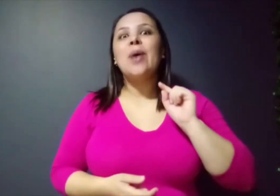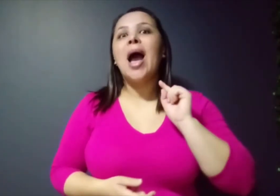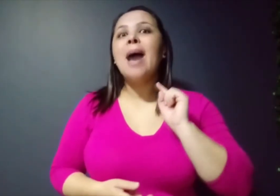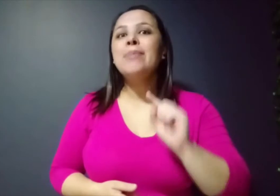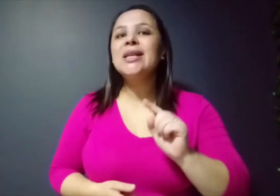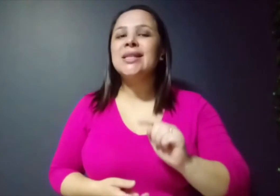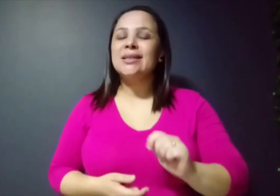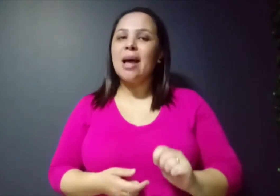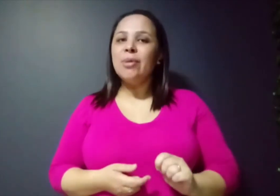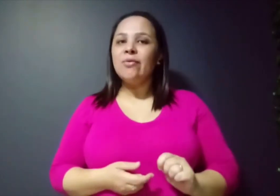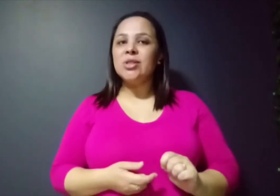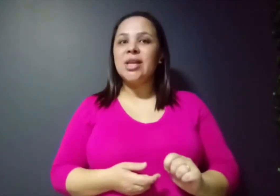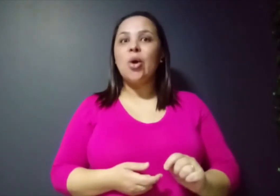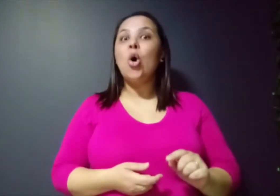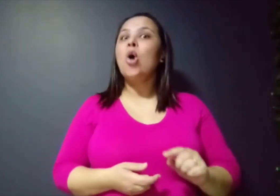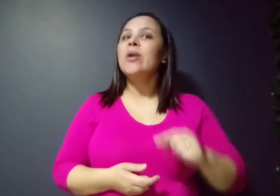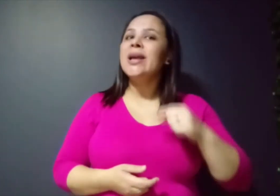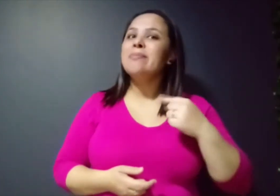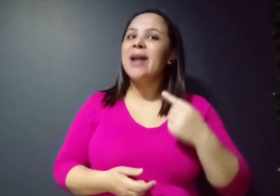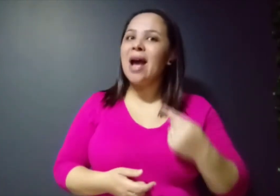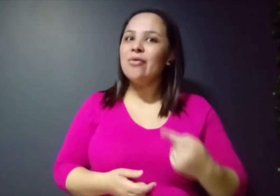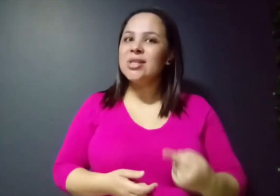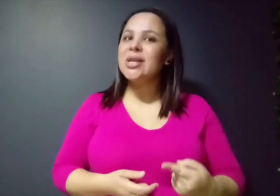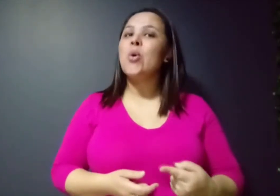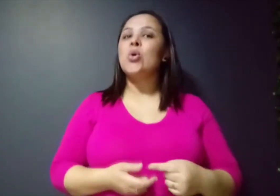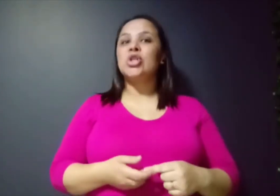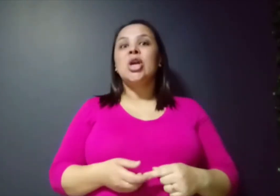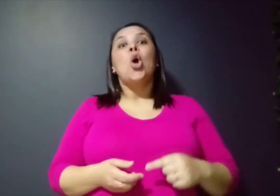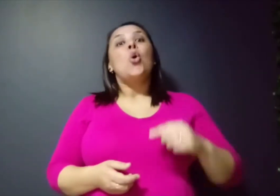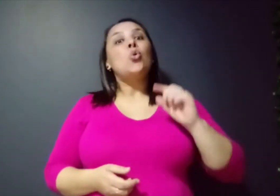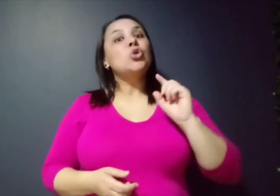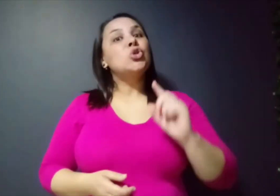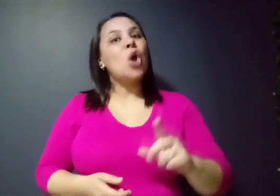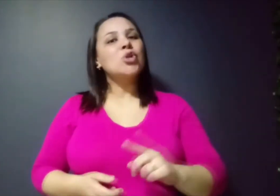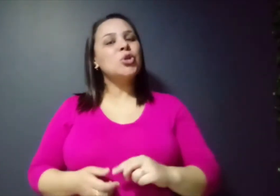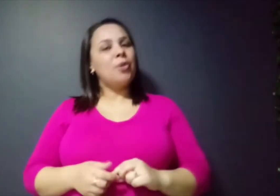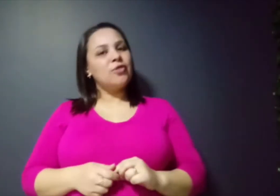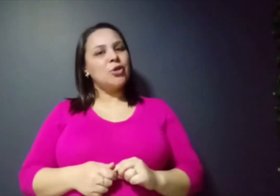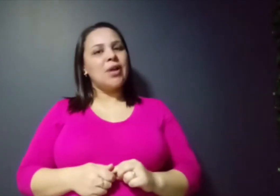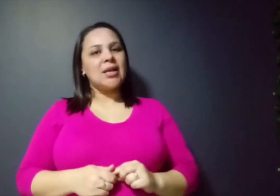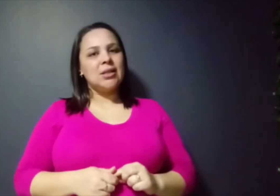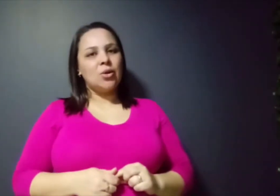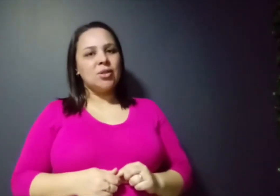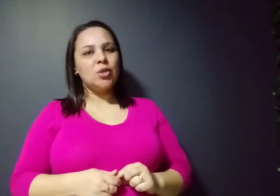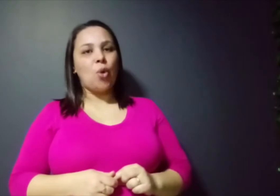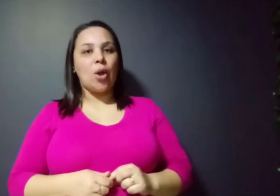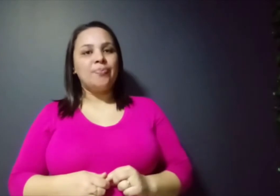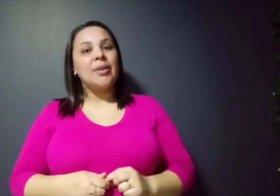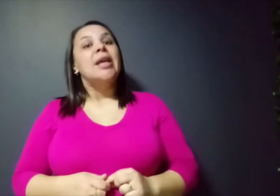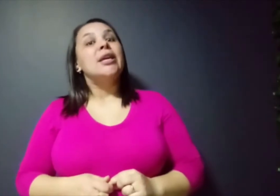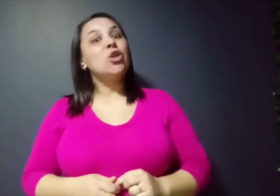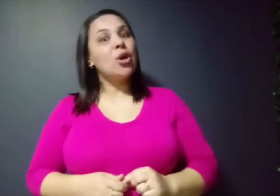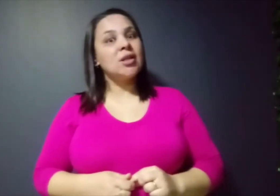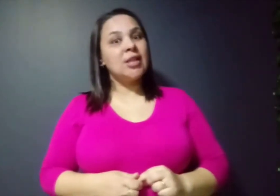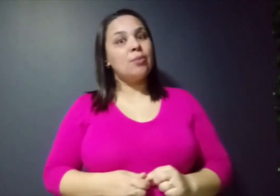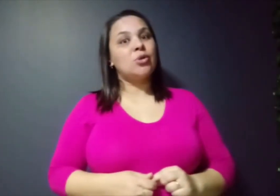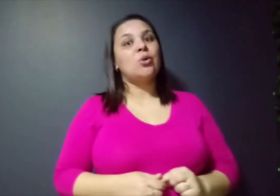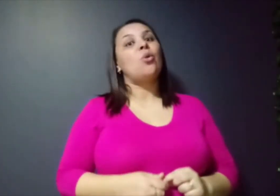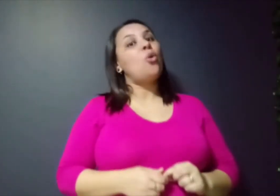apresentar para você ou lembrar você hoje os nossos profissionais da nossa escola. Então nós temos o